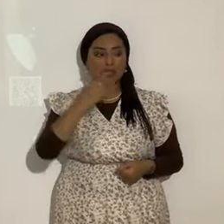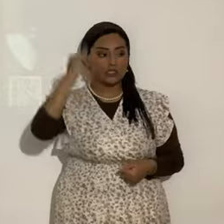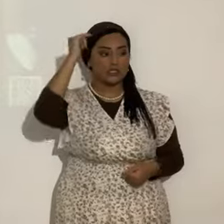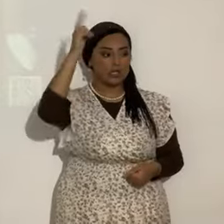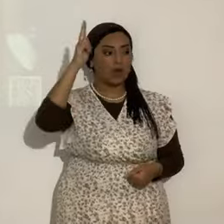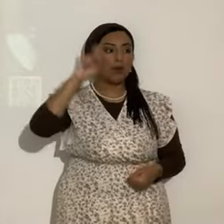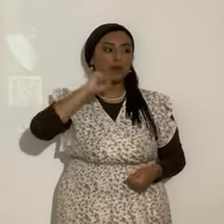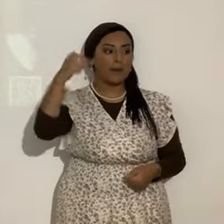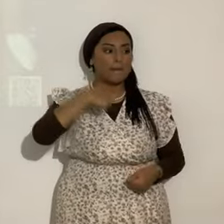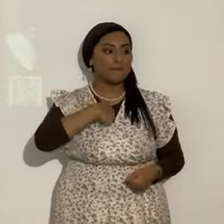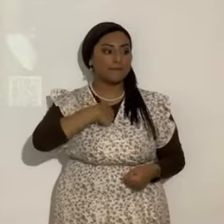porque es la palabra